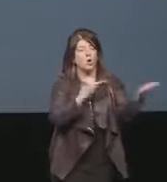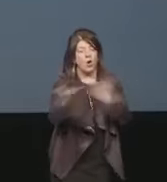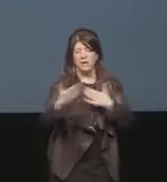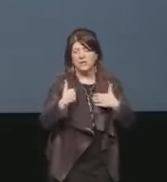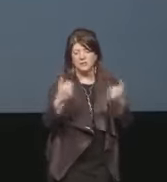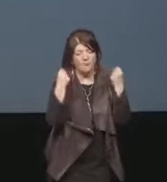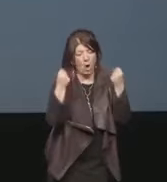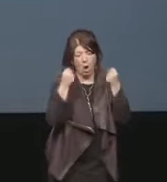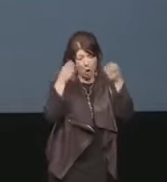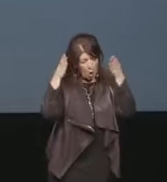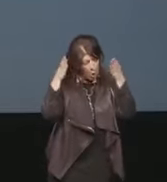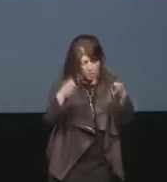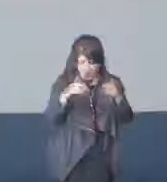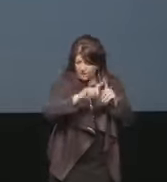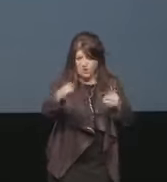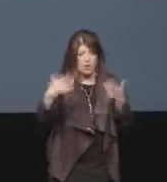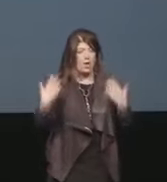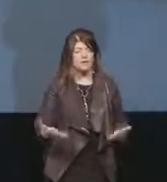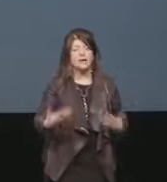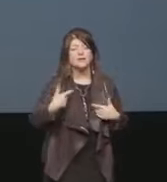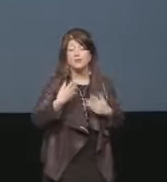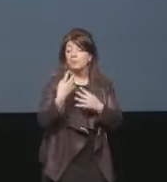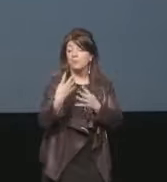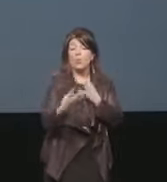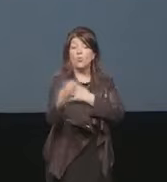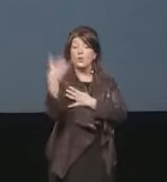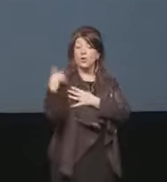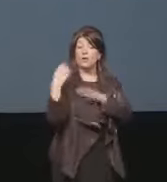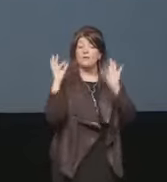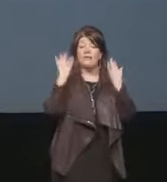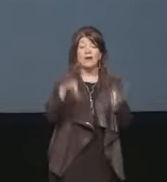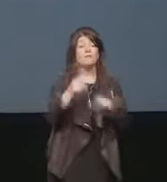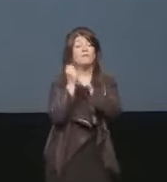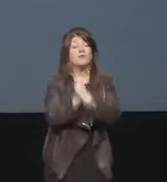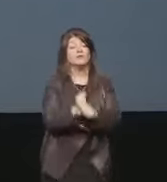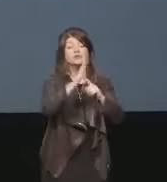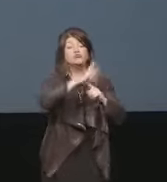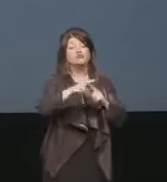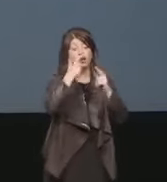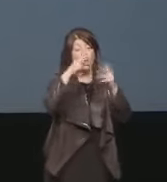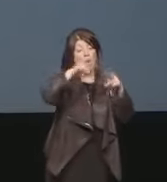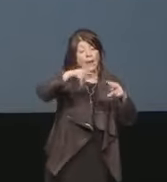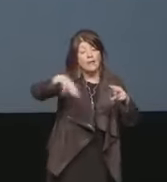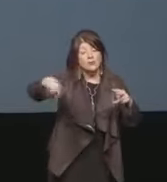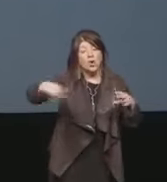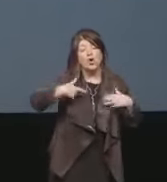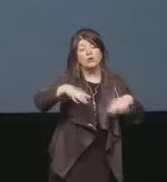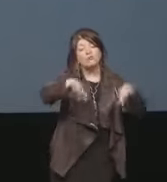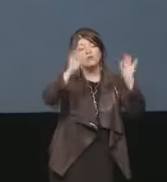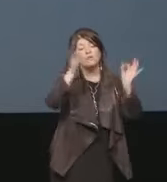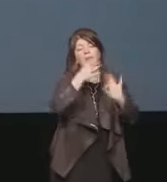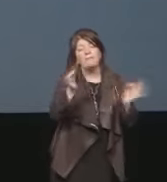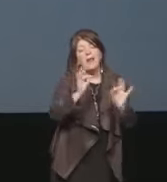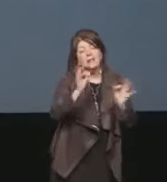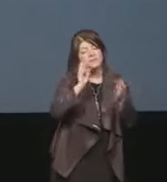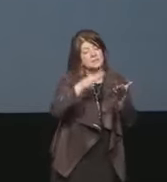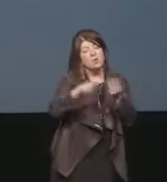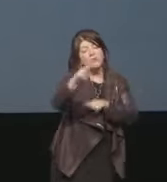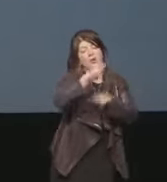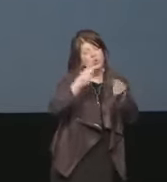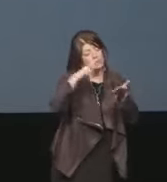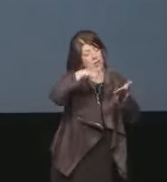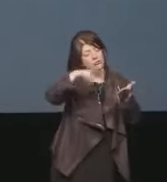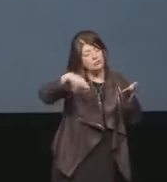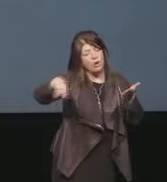Quattro anni fa, quando sono arrivata alla Fondazione Circolo dei Lettori, ho trovato un bellissimo progetto che erano i volontari per la lettura degli ospedali.